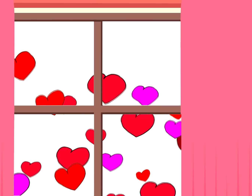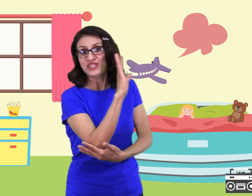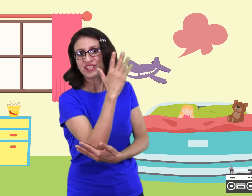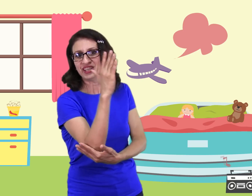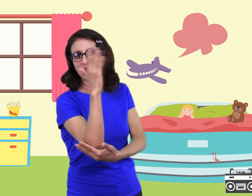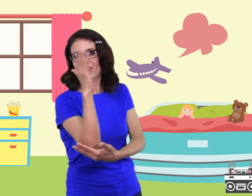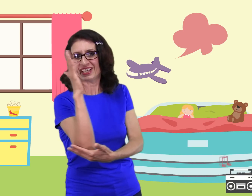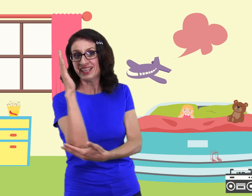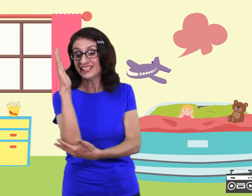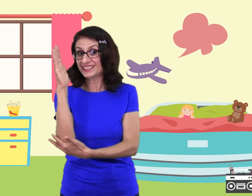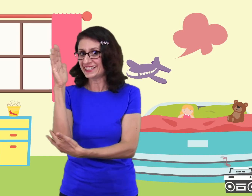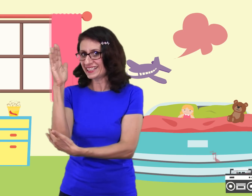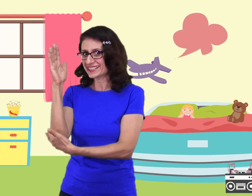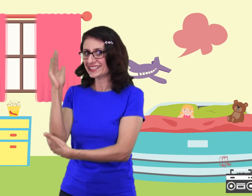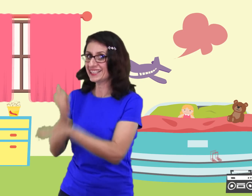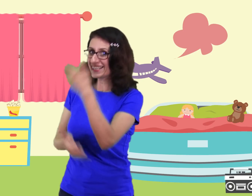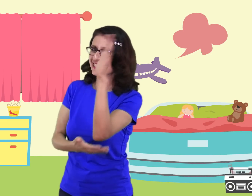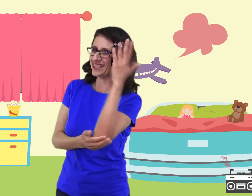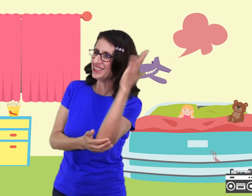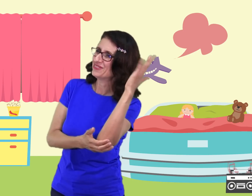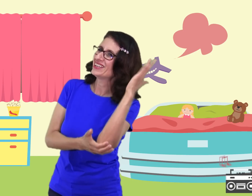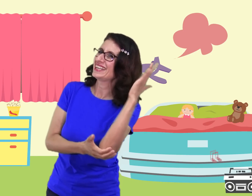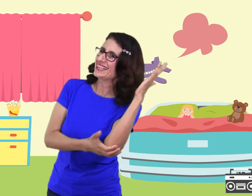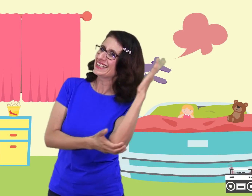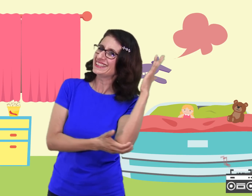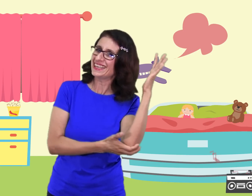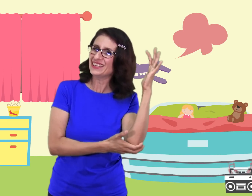Skidama rinka, dinka, dink, skidama rinka te,